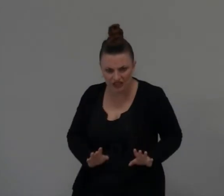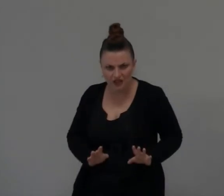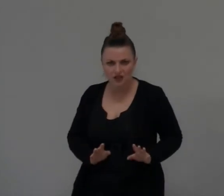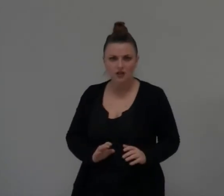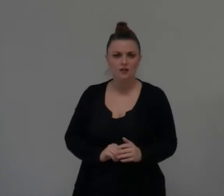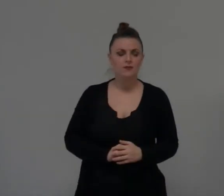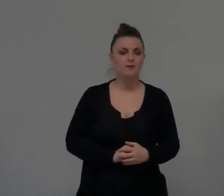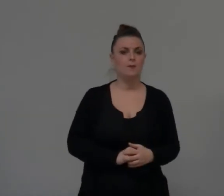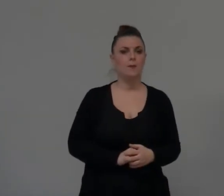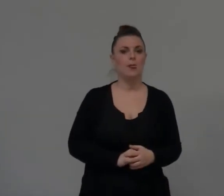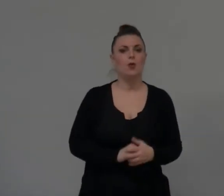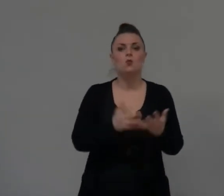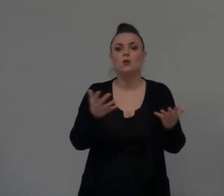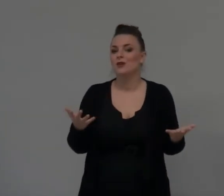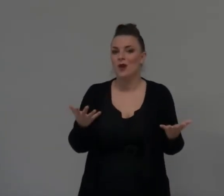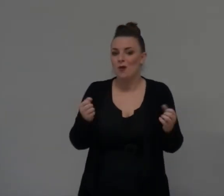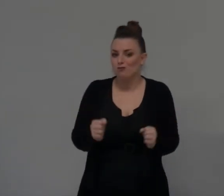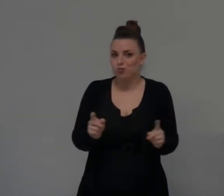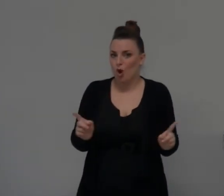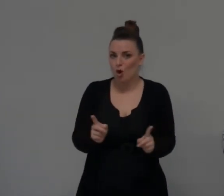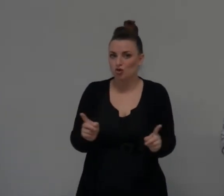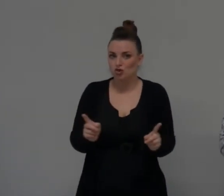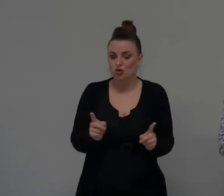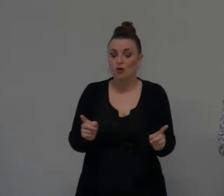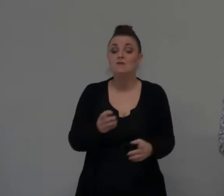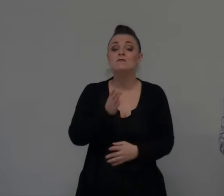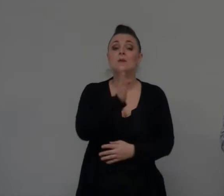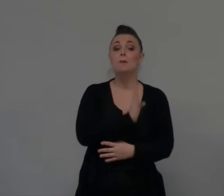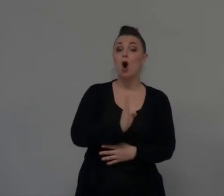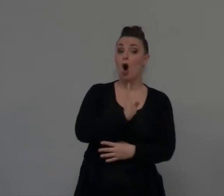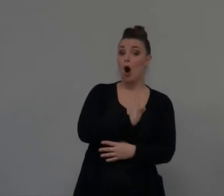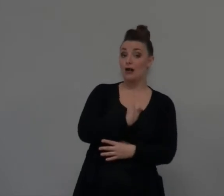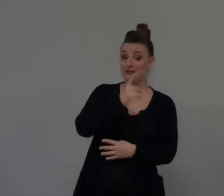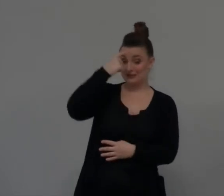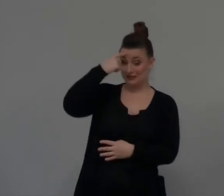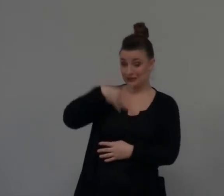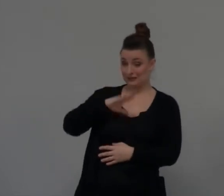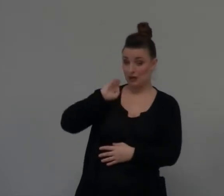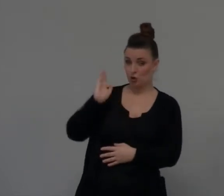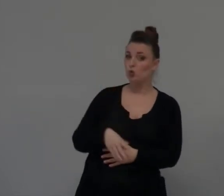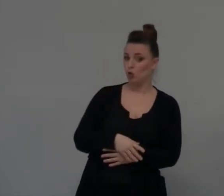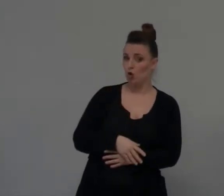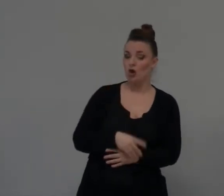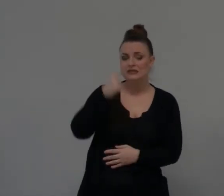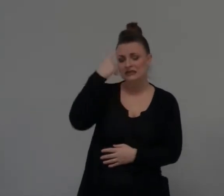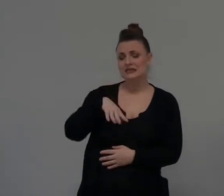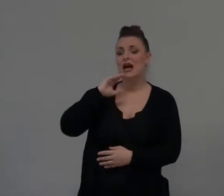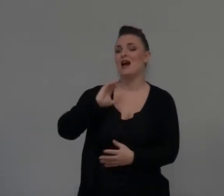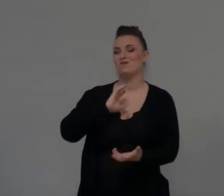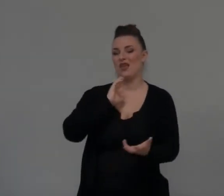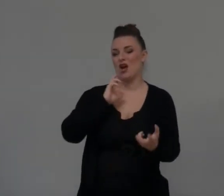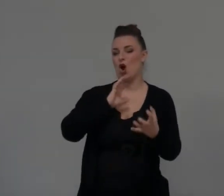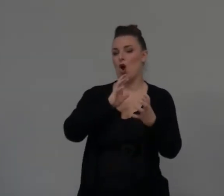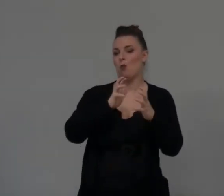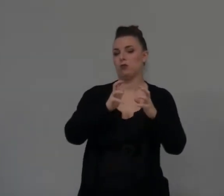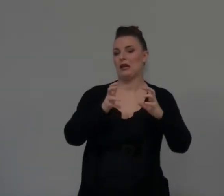La situazione che doveva affrontare Boaz Boaz sapeva che era complicata Era complicata Non era semplice